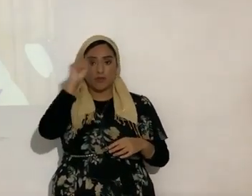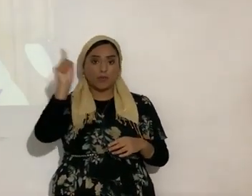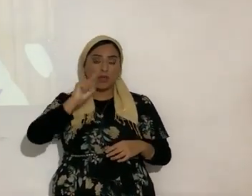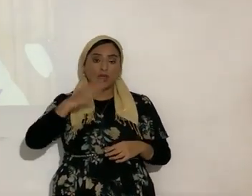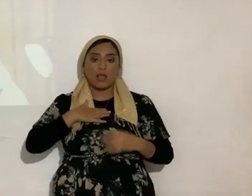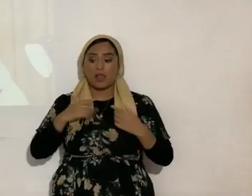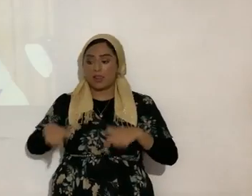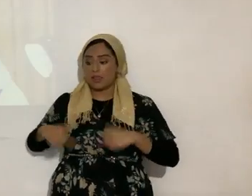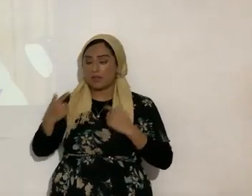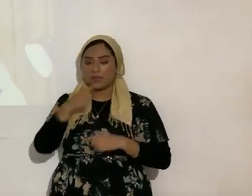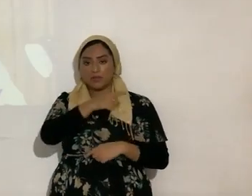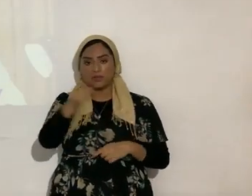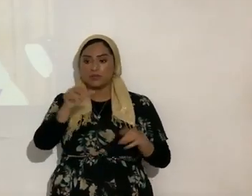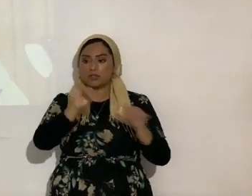estoy vosotros también estéis